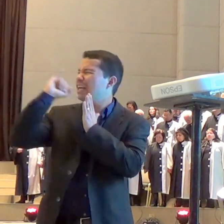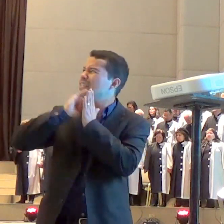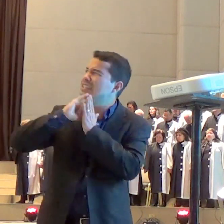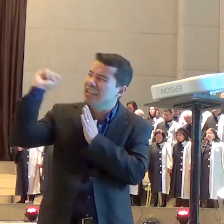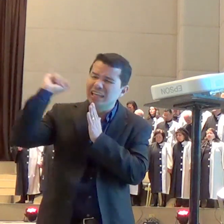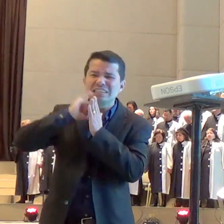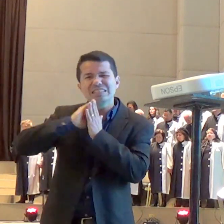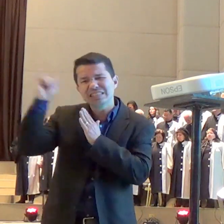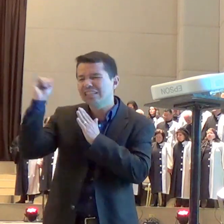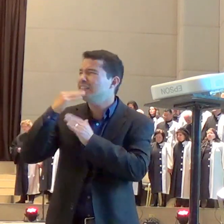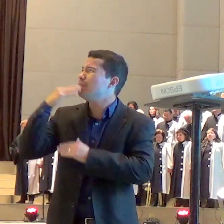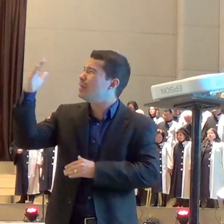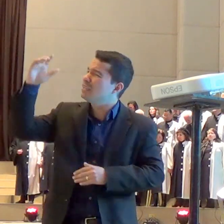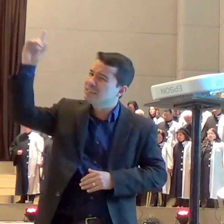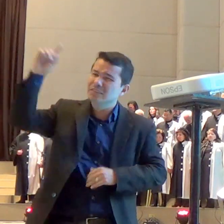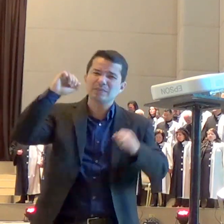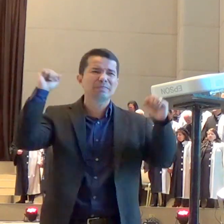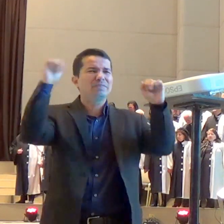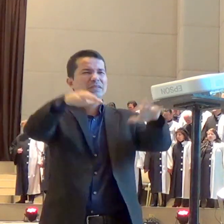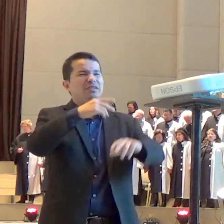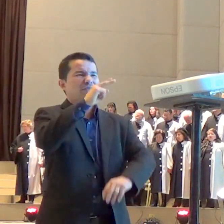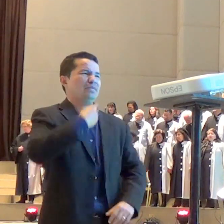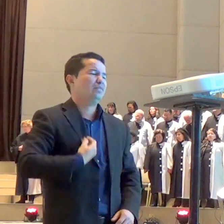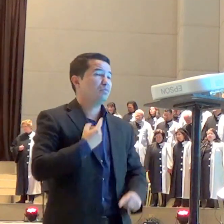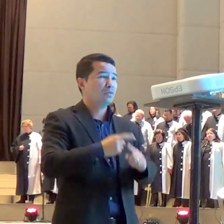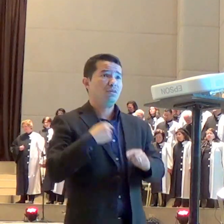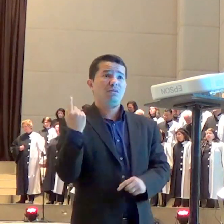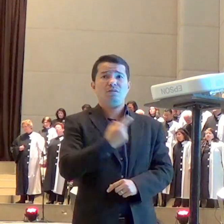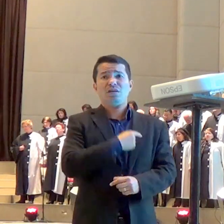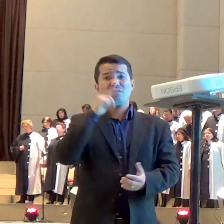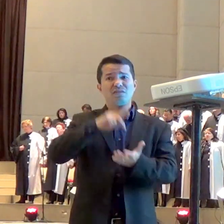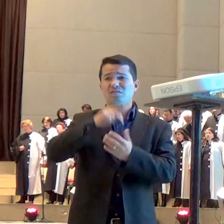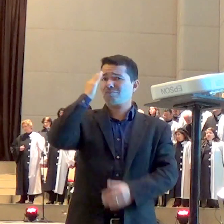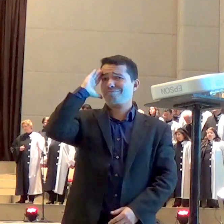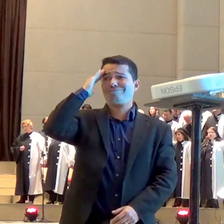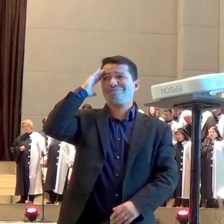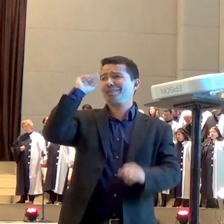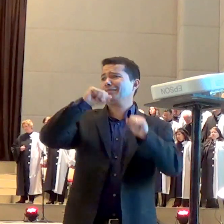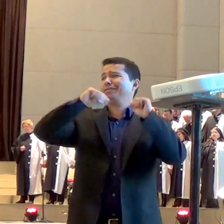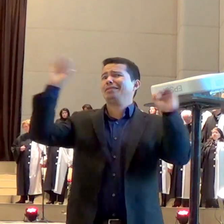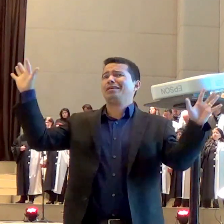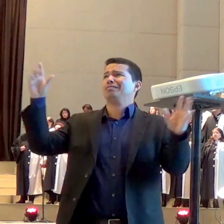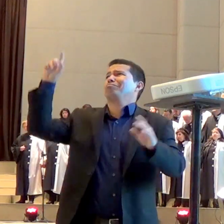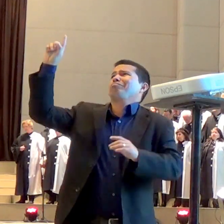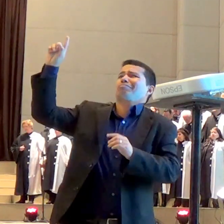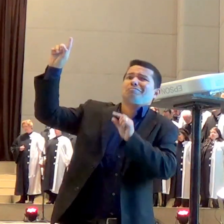entender a grandeza do que Deus é do seu reino e da sua glória